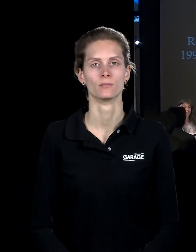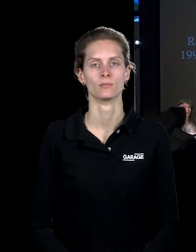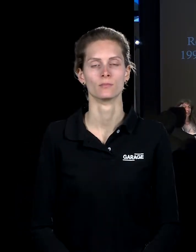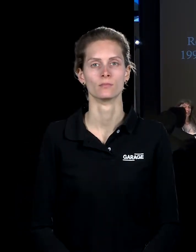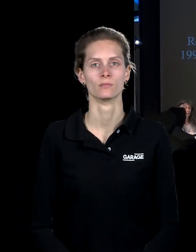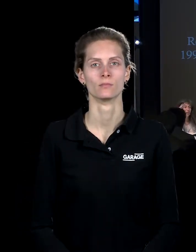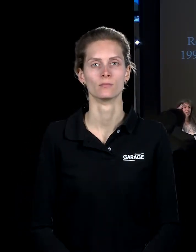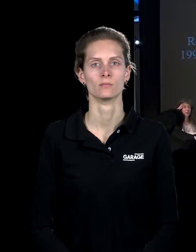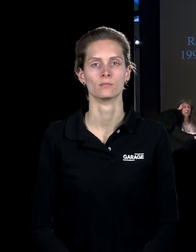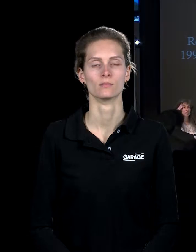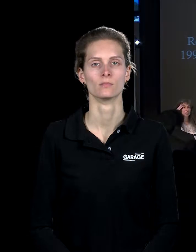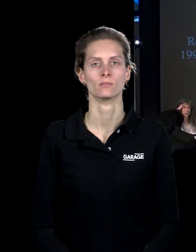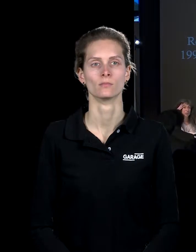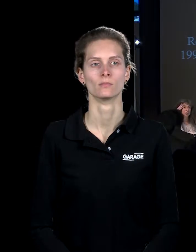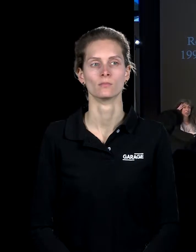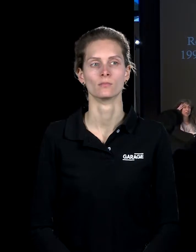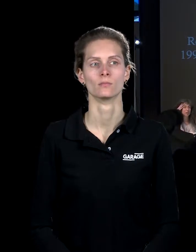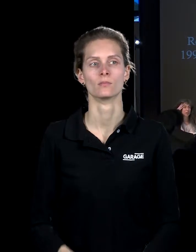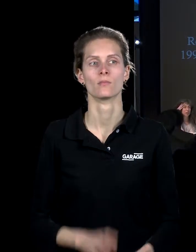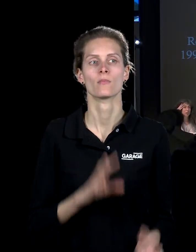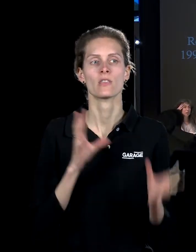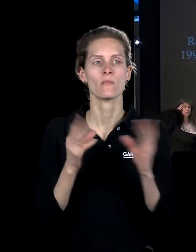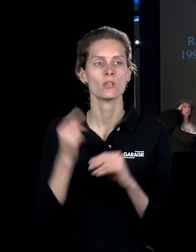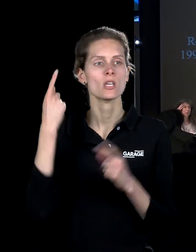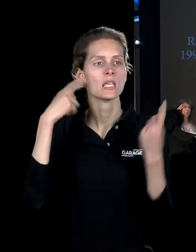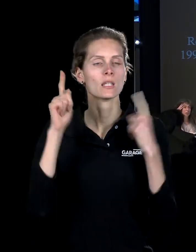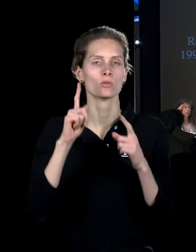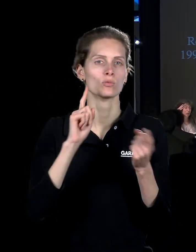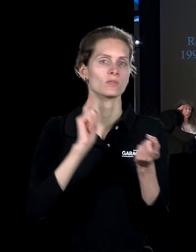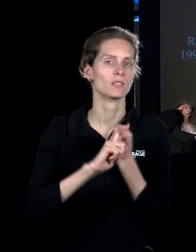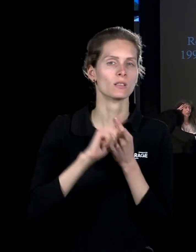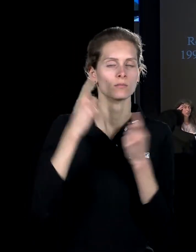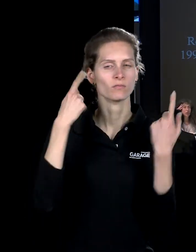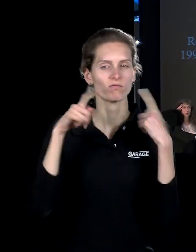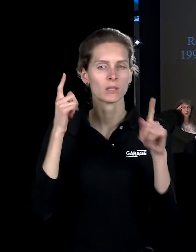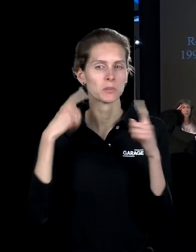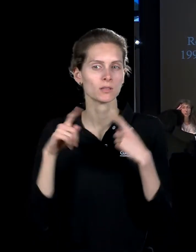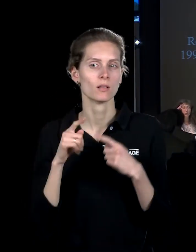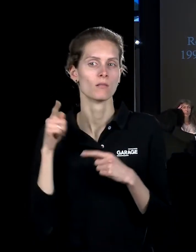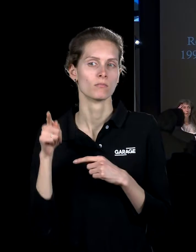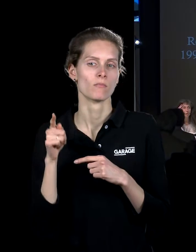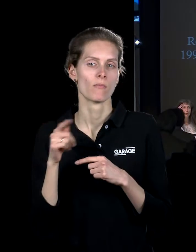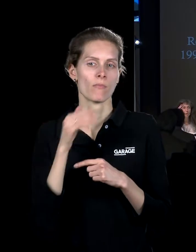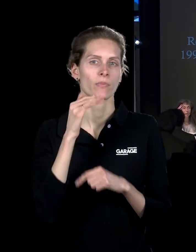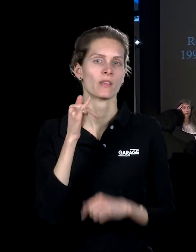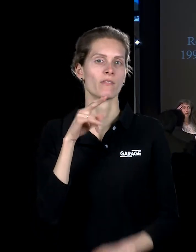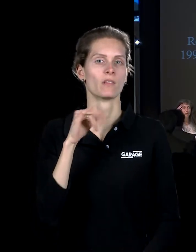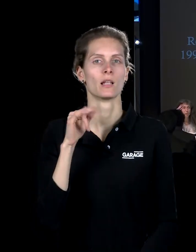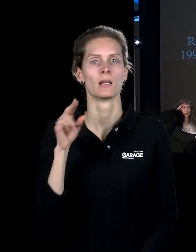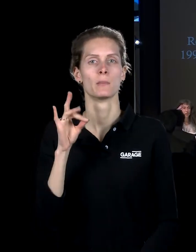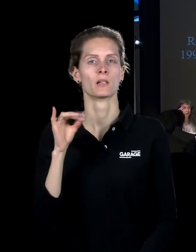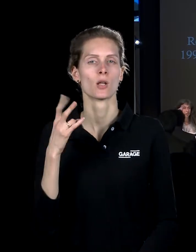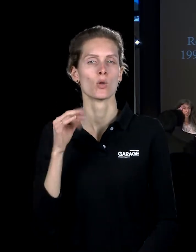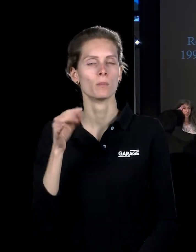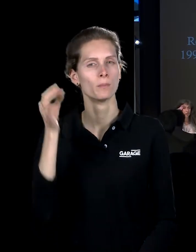И вообще идея, то, что связано с вымыслом. Поэтому для него, например, Филипп Парено, которого вы, может